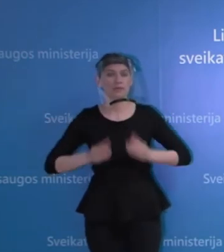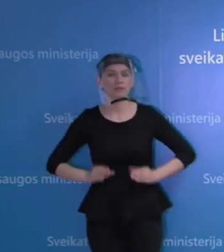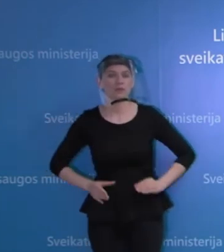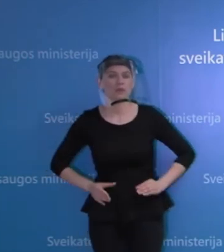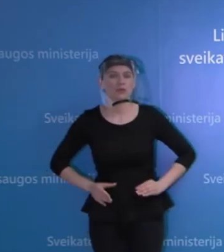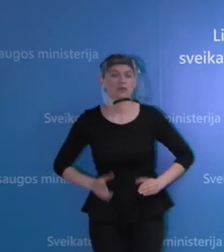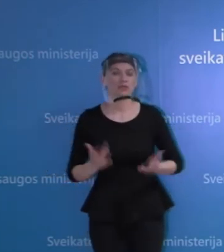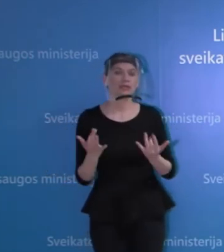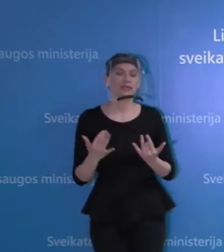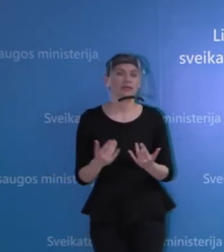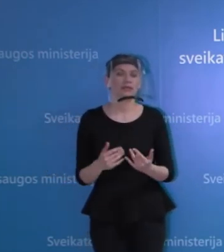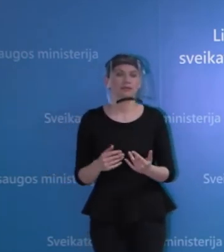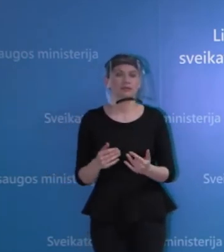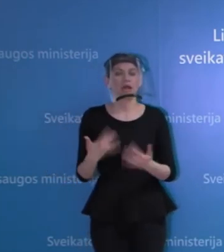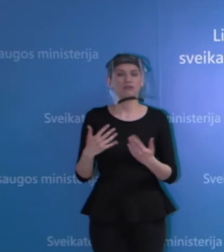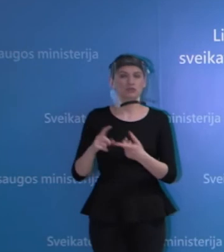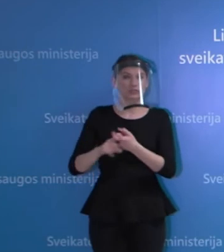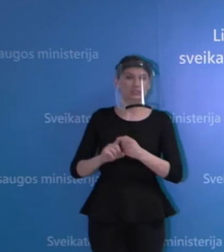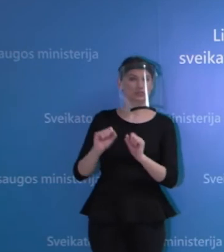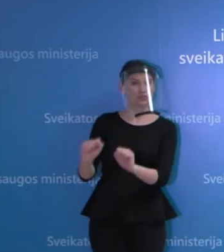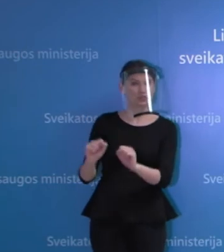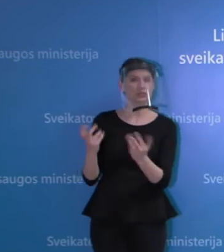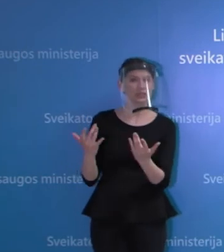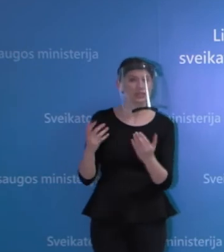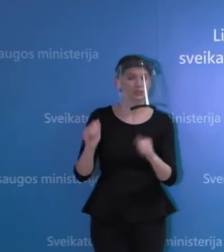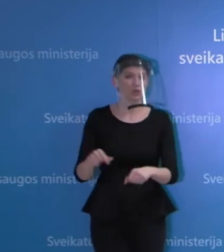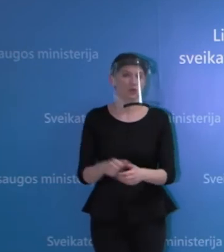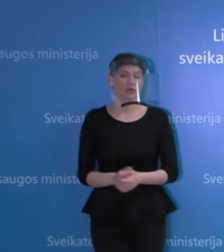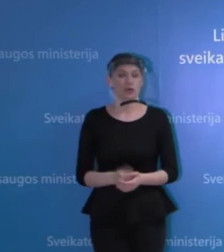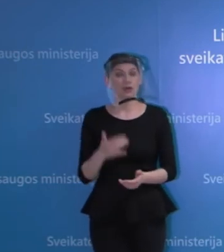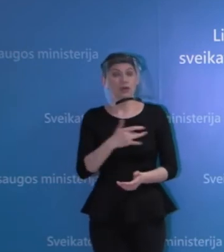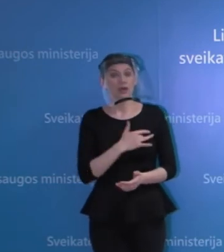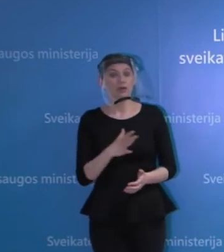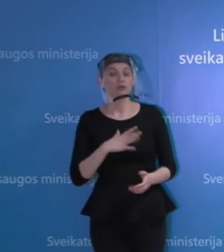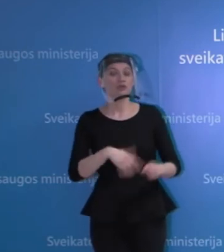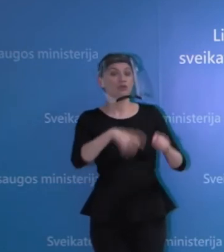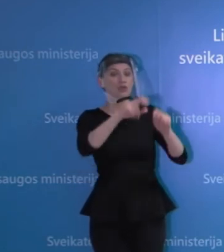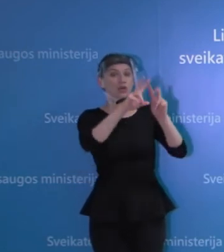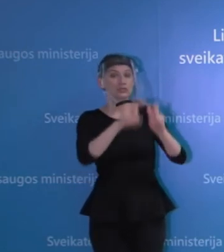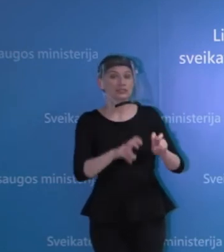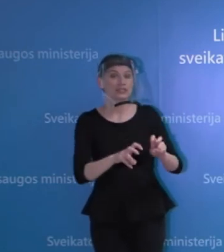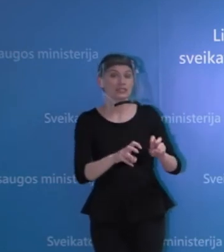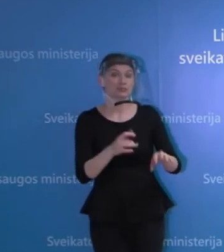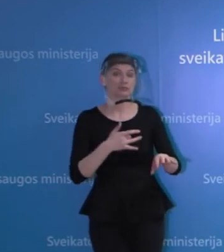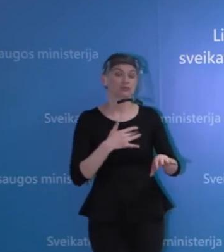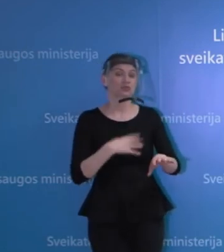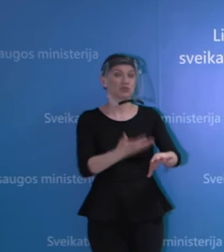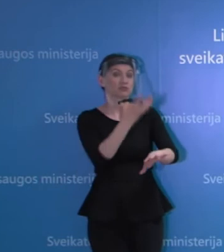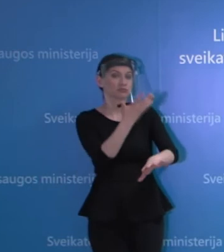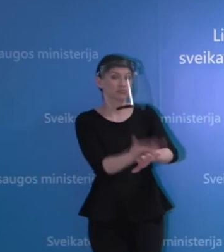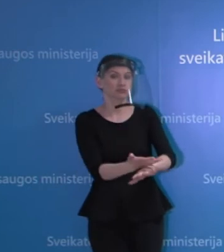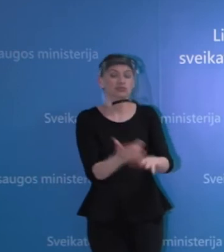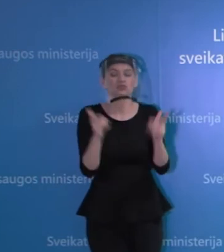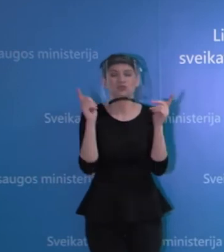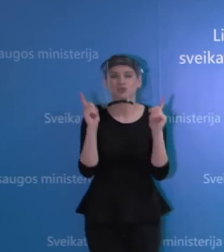jis yra susiformavęs. Ar galėjo būti kažkokiu tai problemu su pačiu tyrimu, sakykime, vertinimu atlikimu? Tikrai